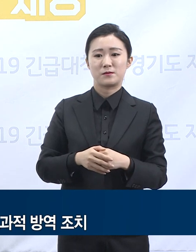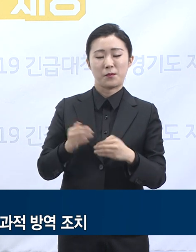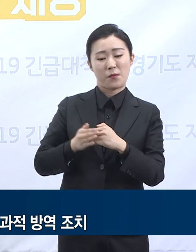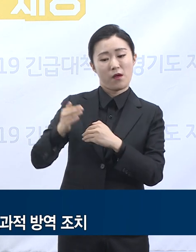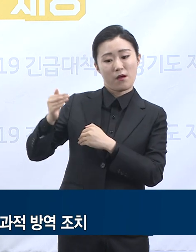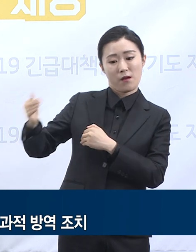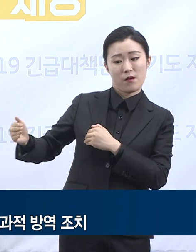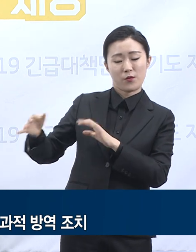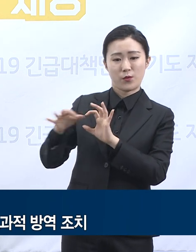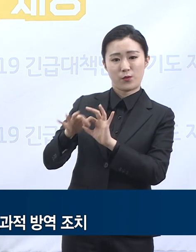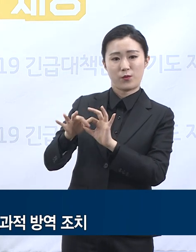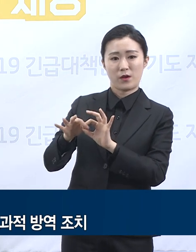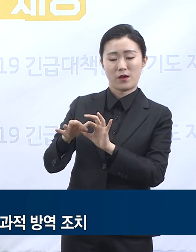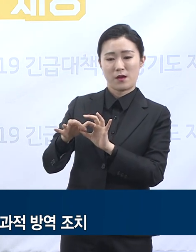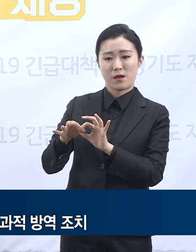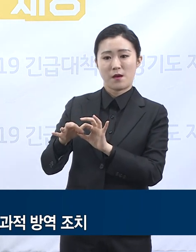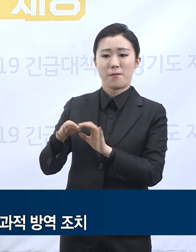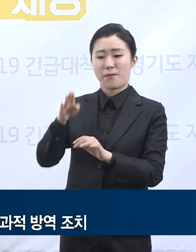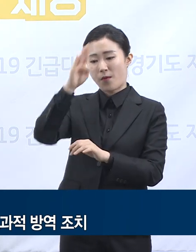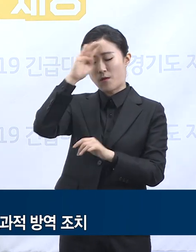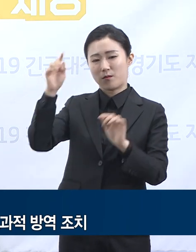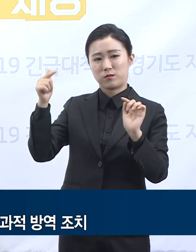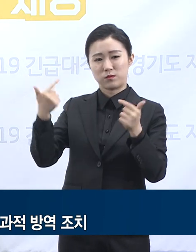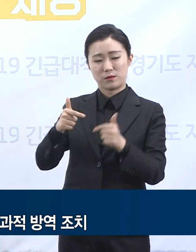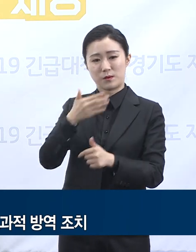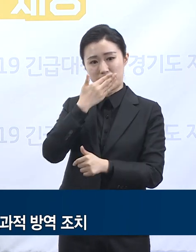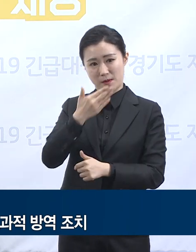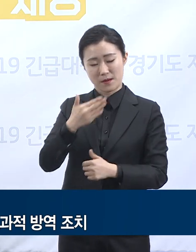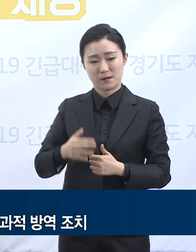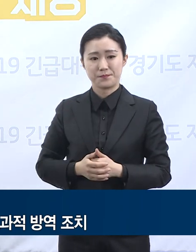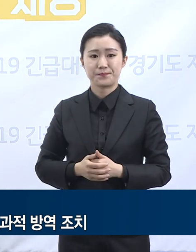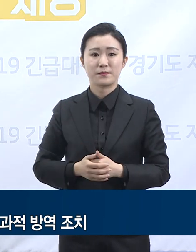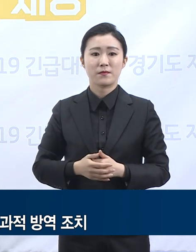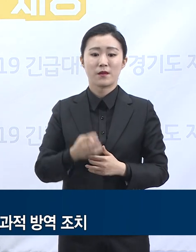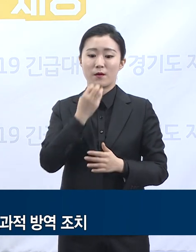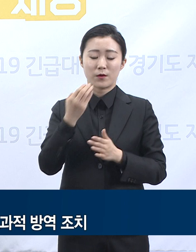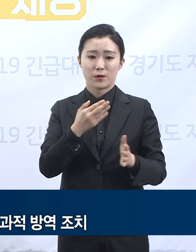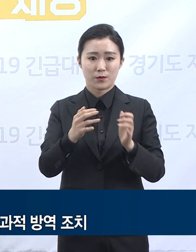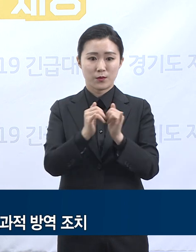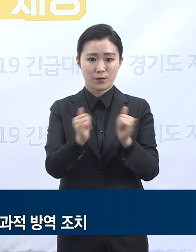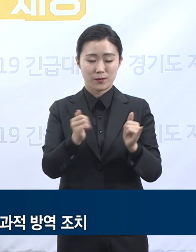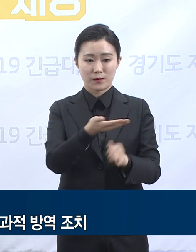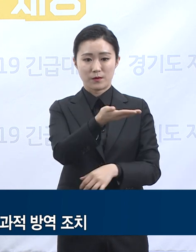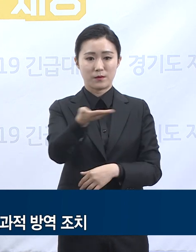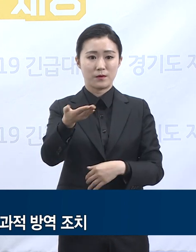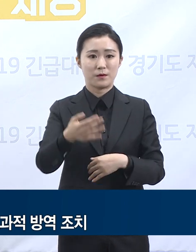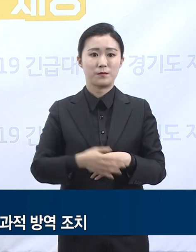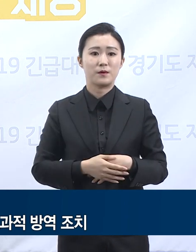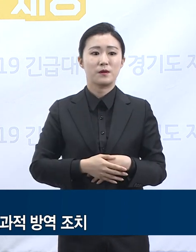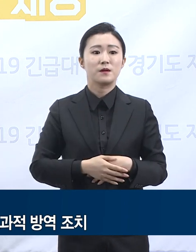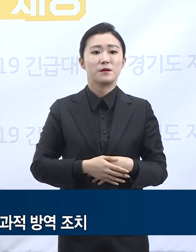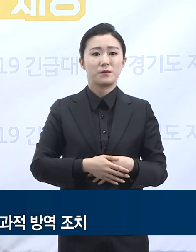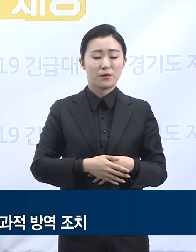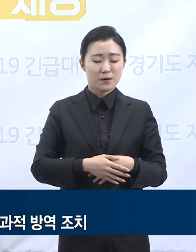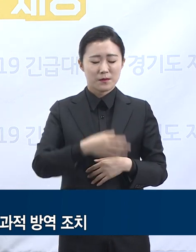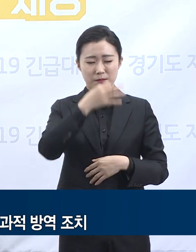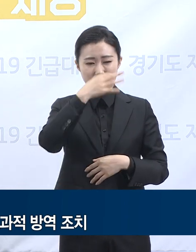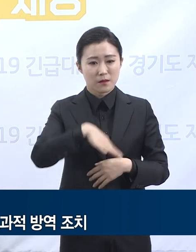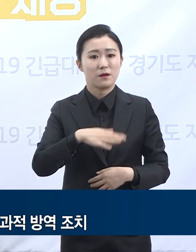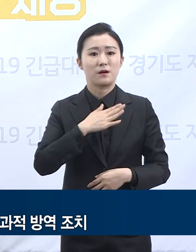도민의 신체적, 정신적 피로도를 잘 이해하고 있습니다. 학교와 사업장들의 피해도 모르지 않습니다.